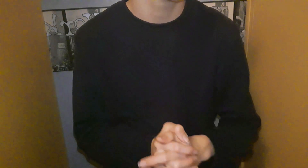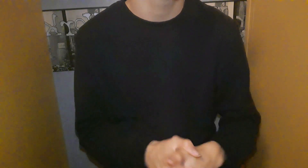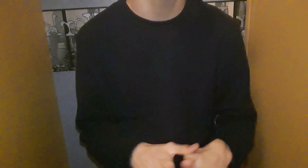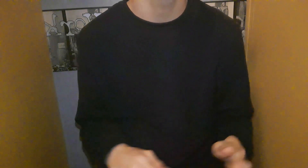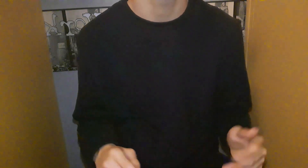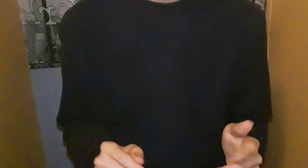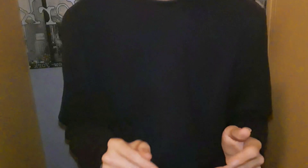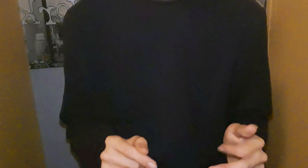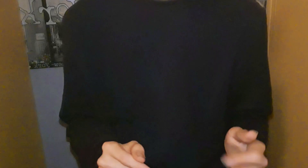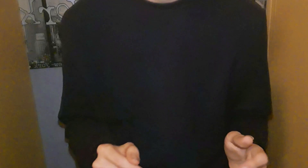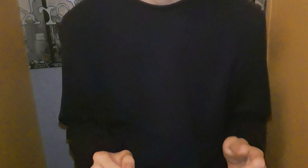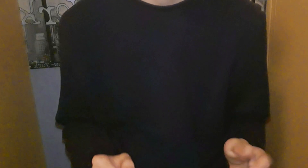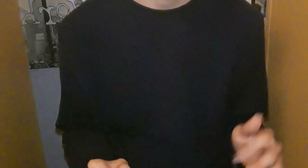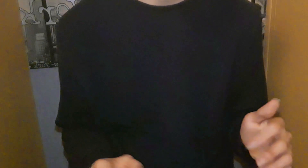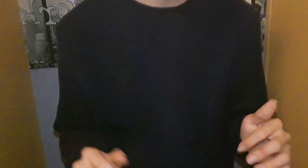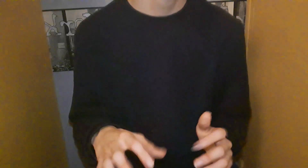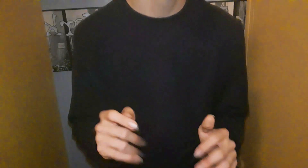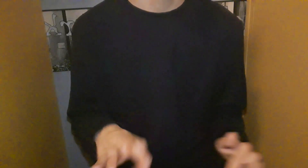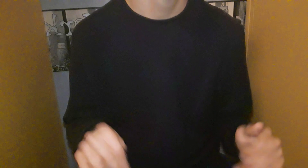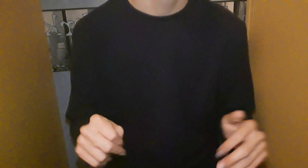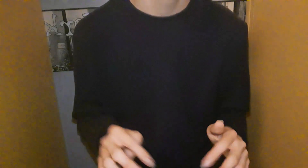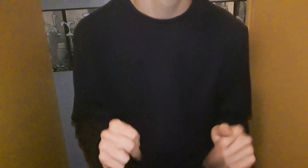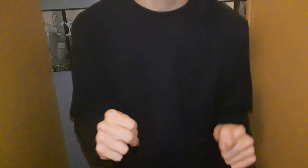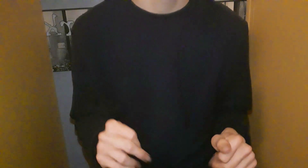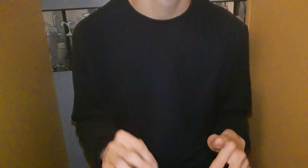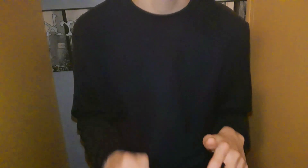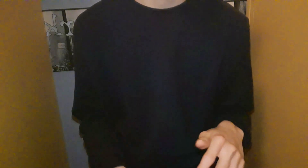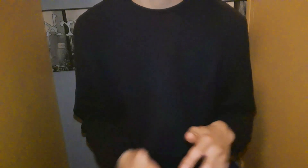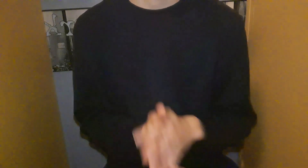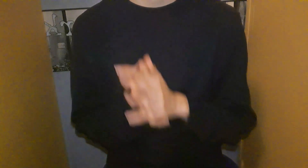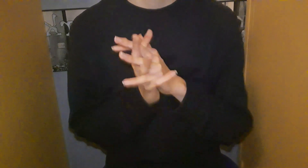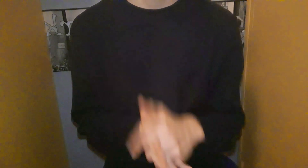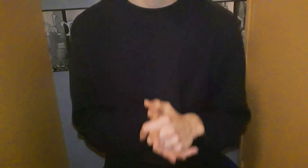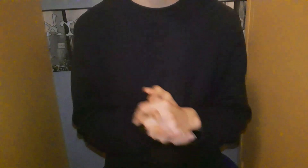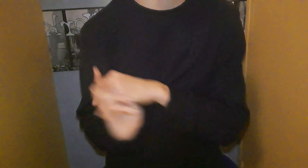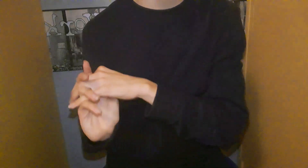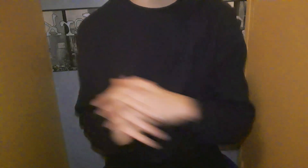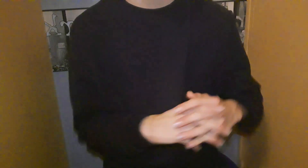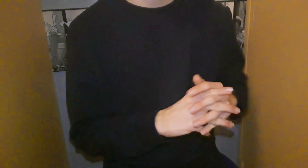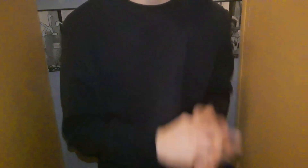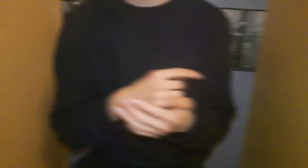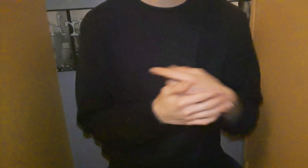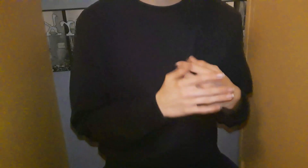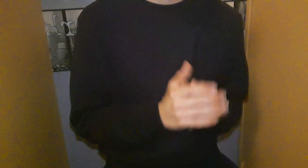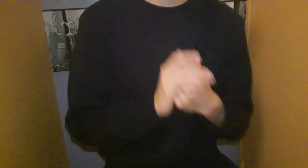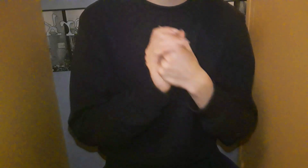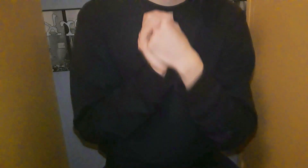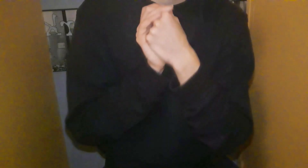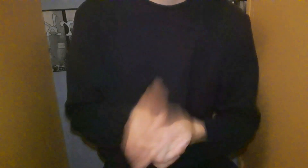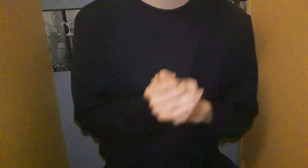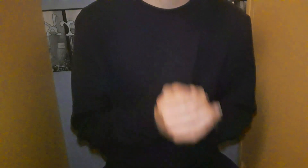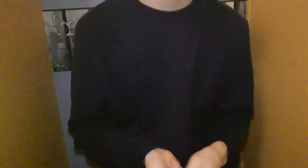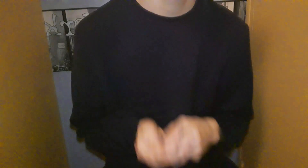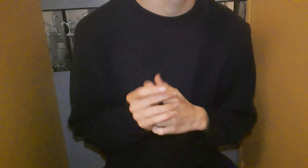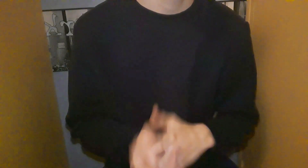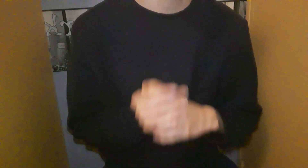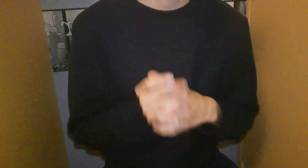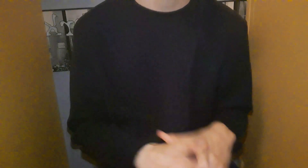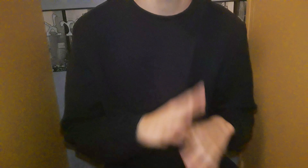vendredi 23, euh, 22, je vais arriver Donc, euh... Donc, voilà, vous verrez ça en temps de l'heure Troisième chose que j'aime, du coup, ce sont les